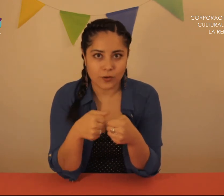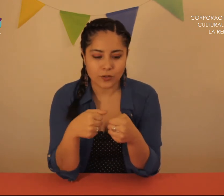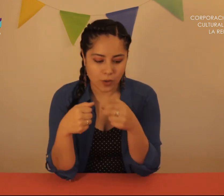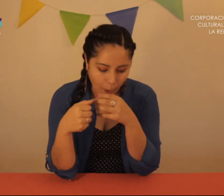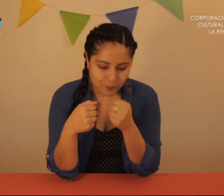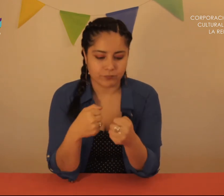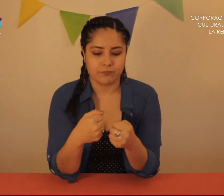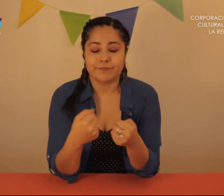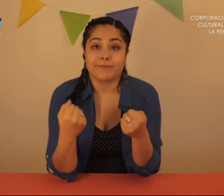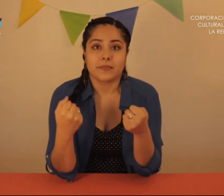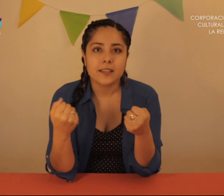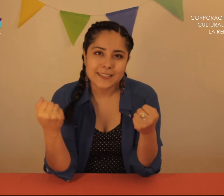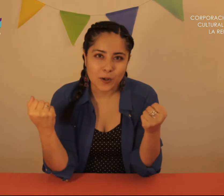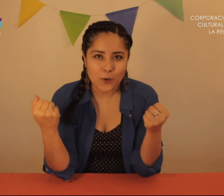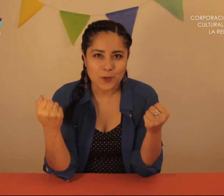goloso Se lo comió